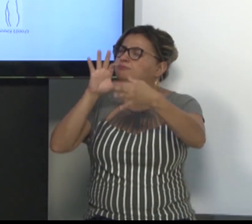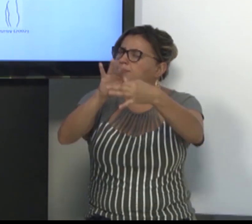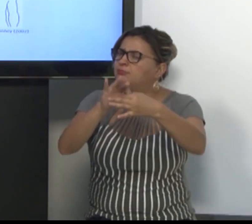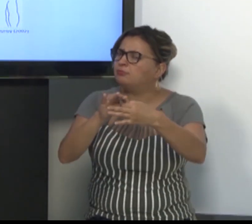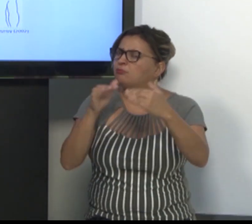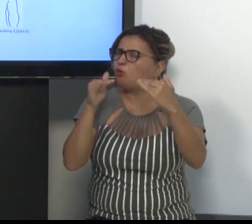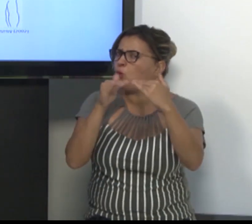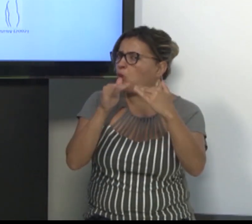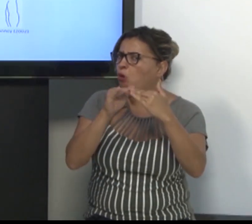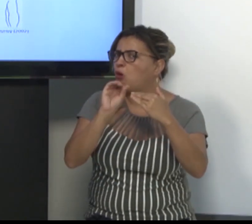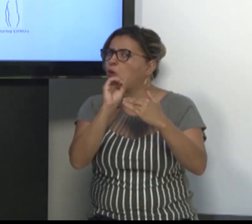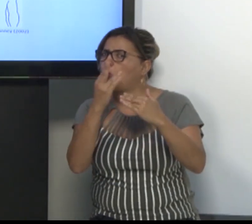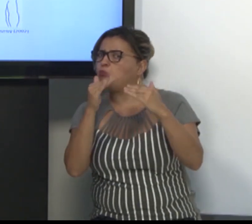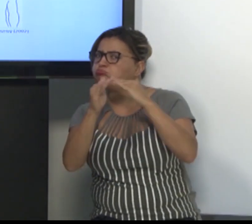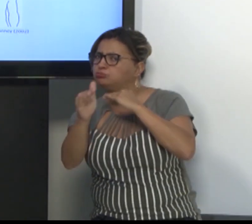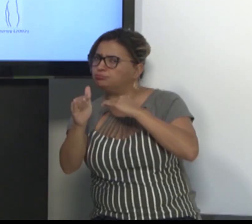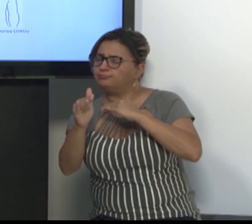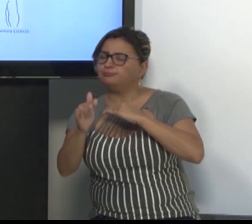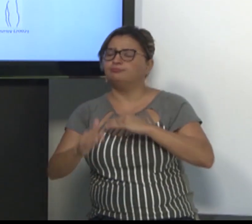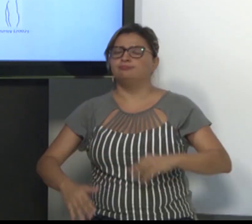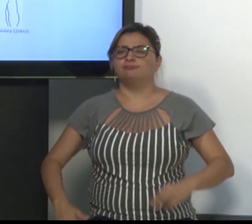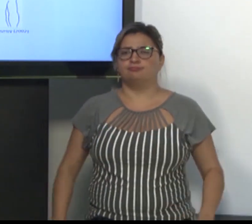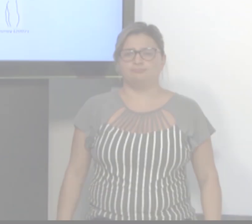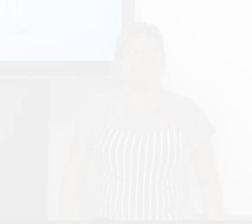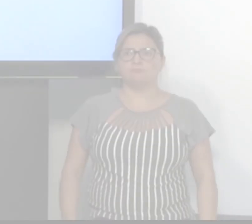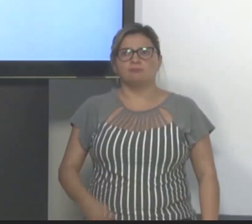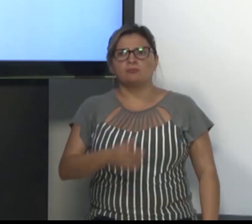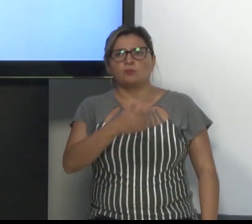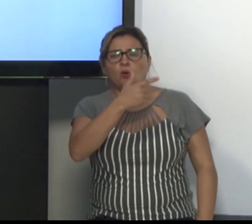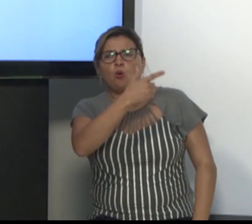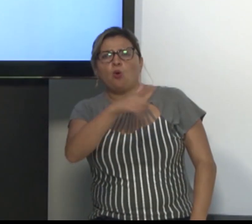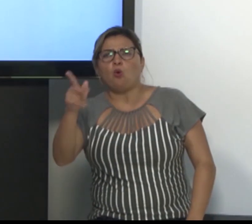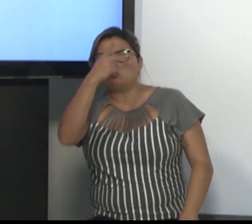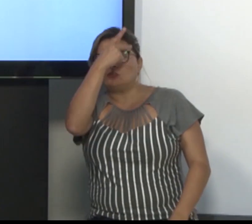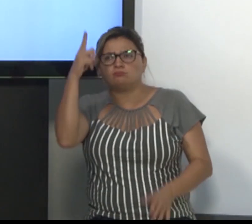a soletração manual, estão sendo realizados no mesmo espaço.